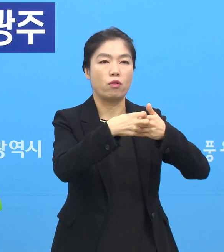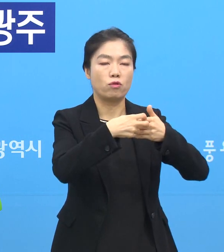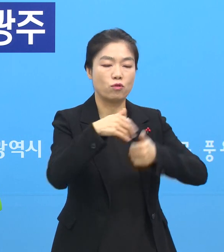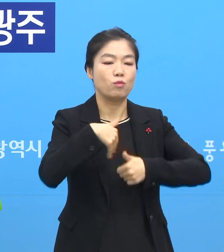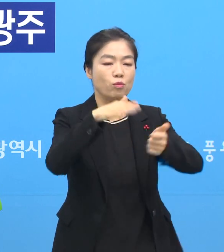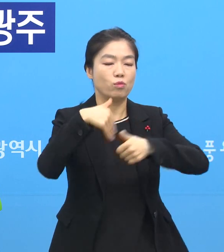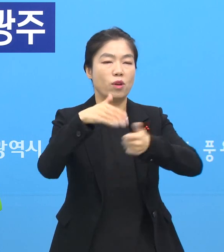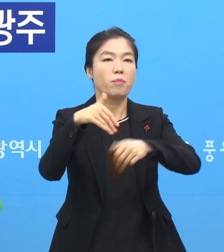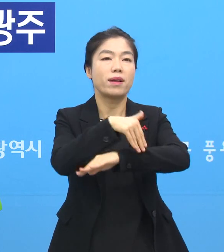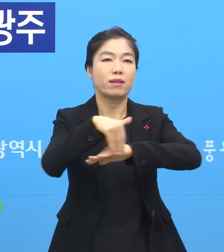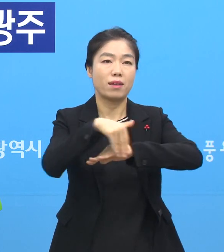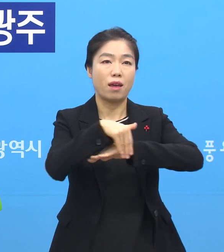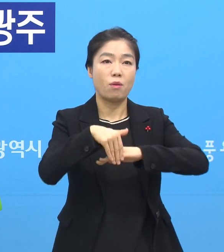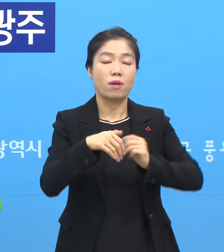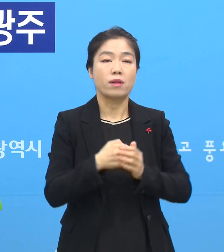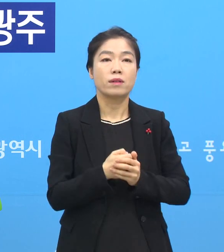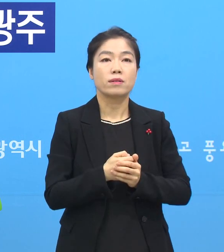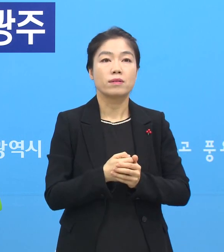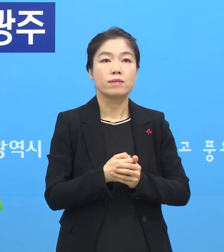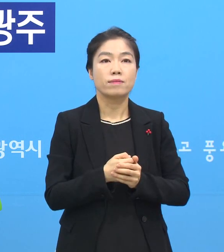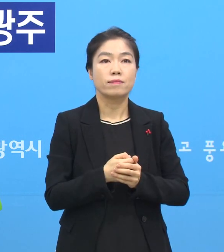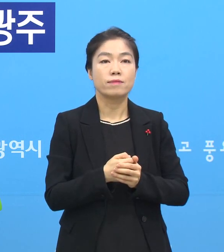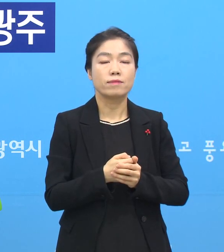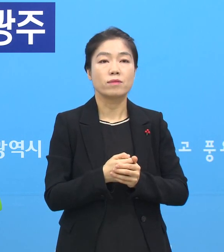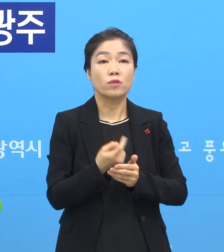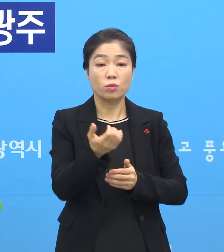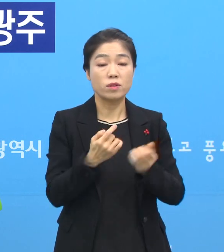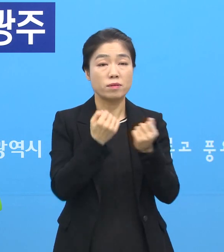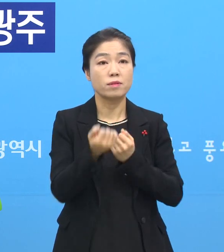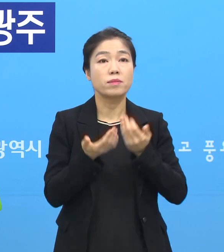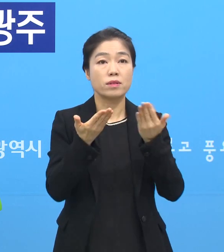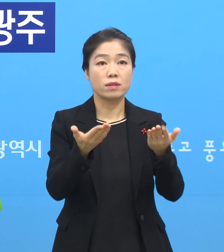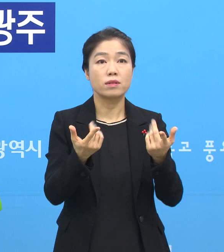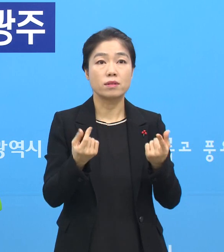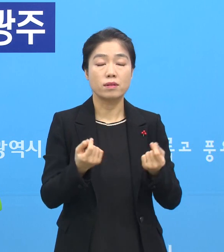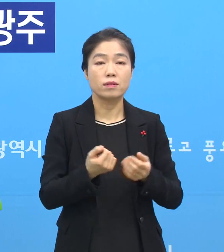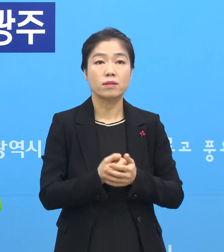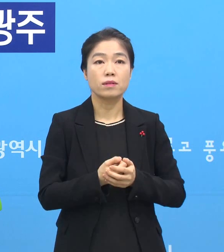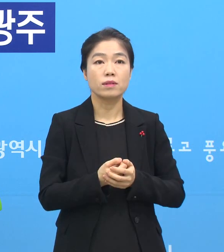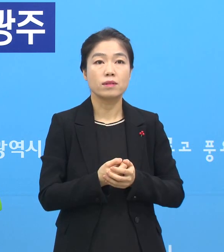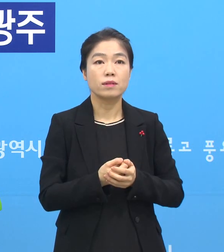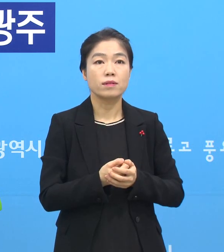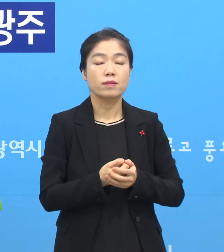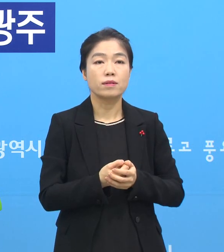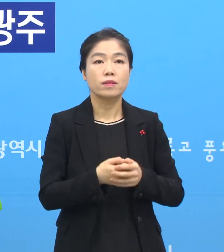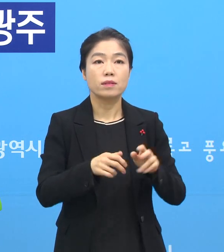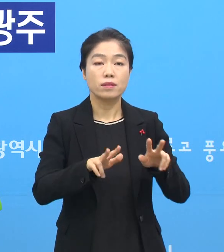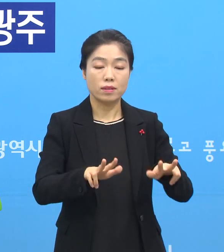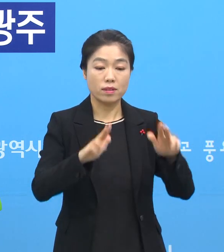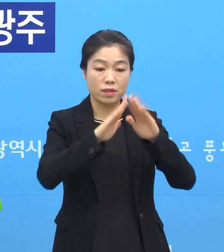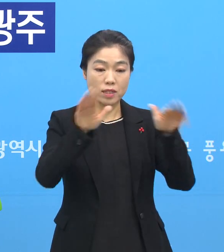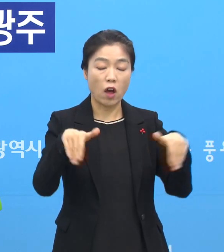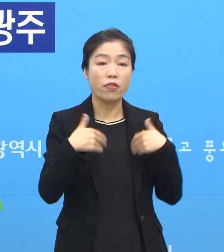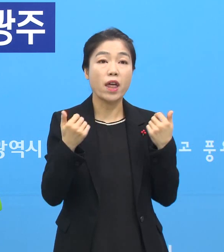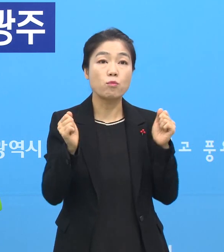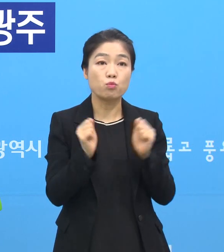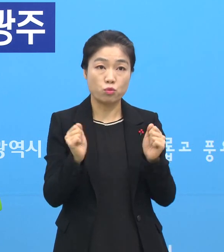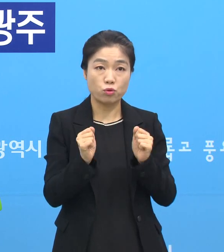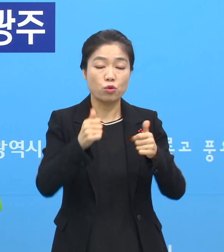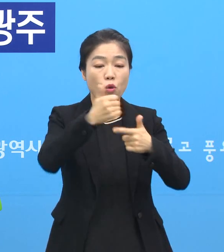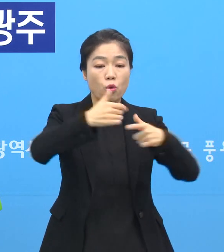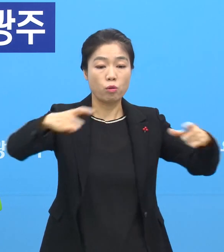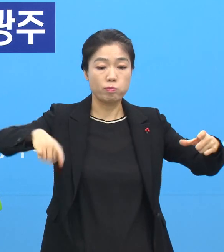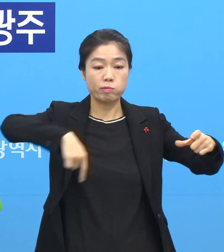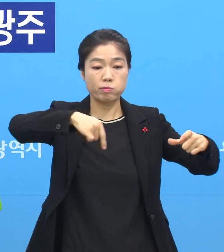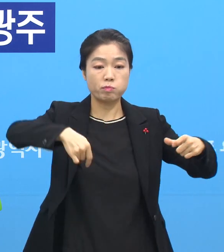방금 제가 브리핑에서 말씀드린 것처럼 저희들이 아직 전남북이라든지 호남